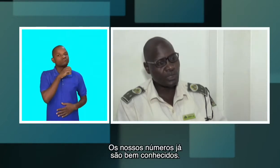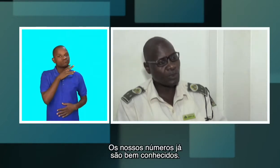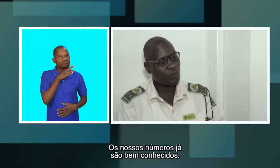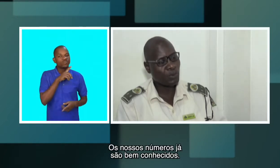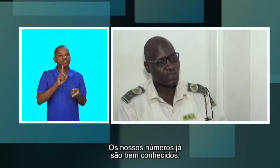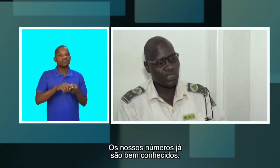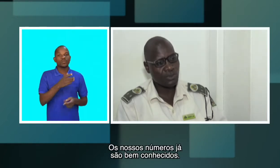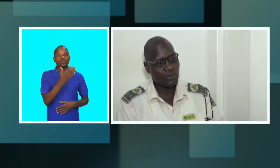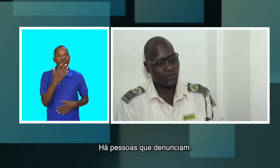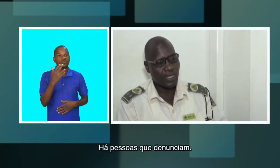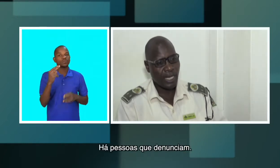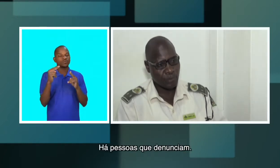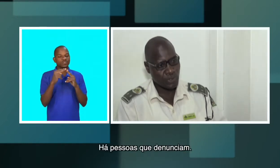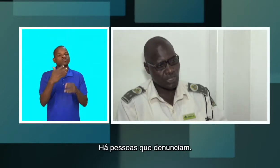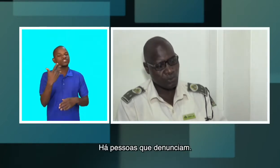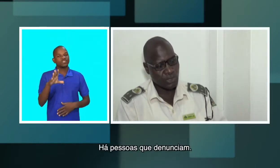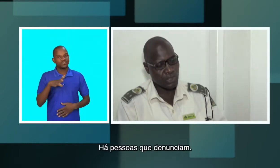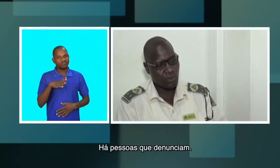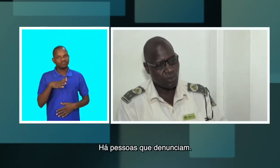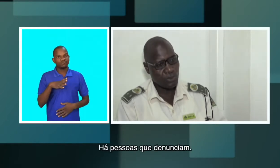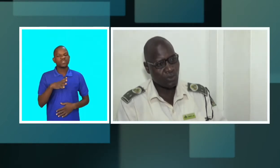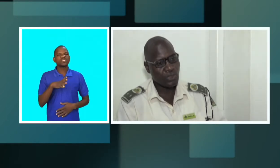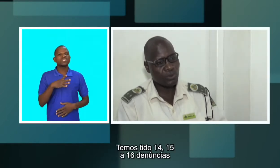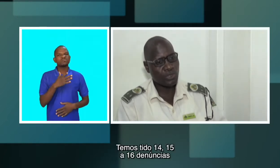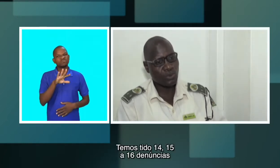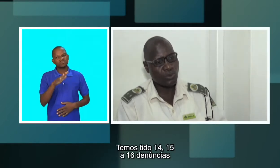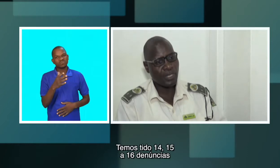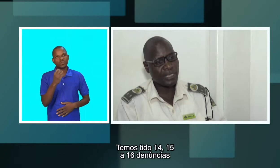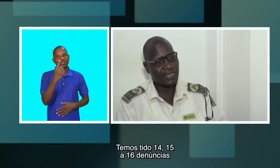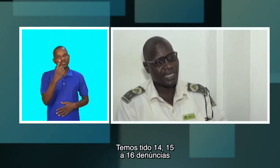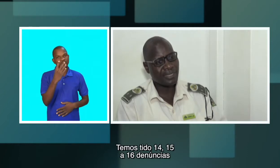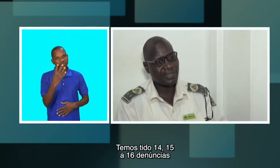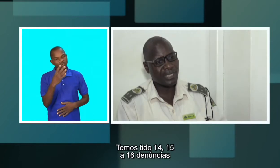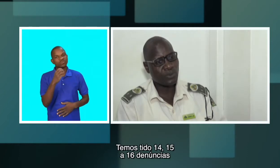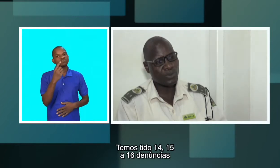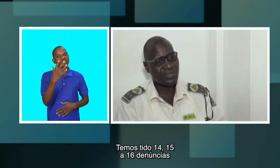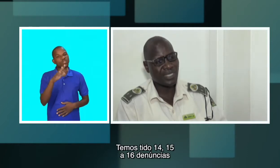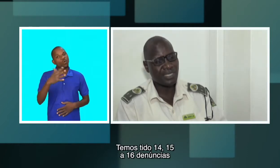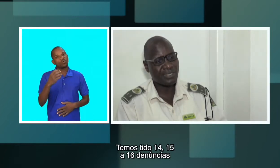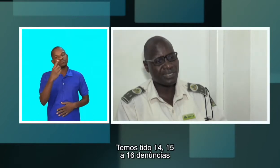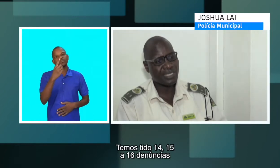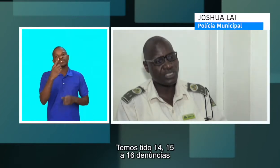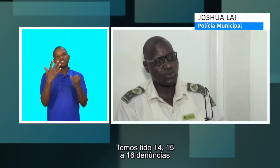já são bem conhecidos. Há pessoas que denunciam. Nós temos tido um médio de cerca de 14, 15, 16 minutos